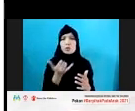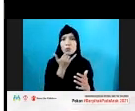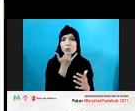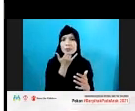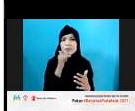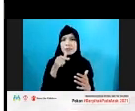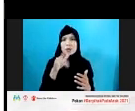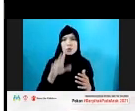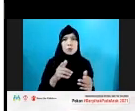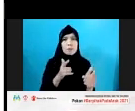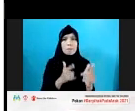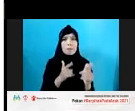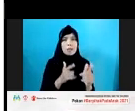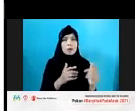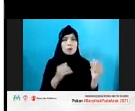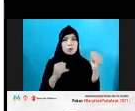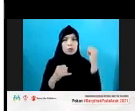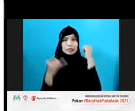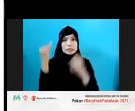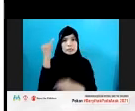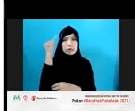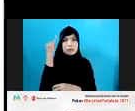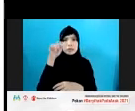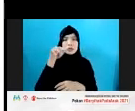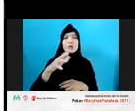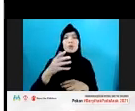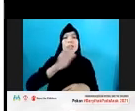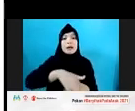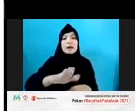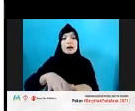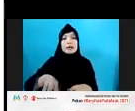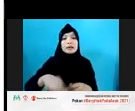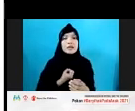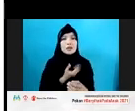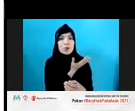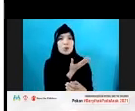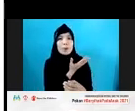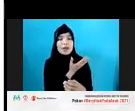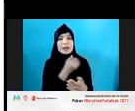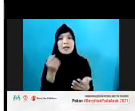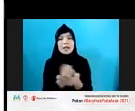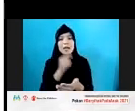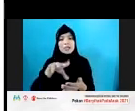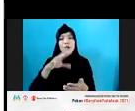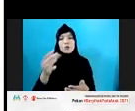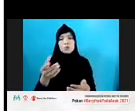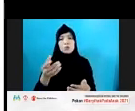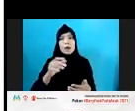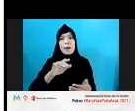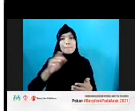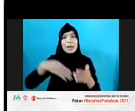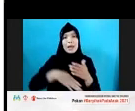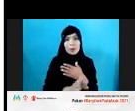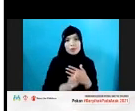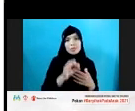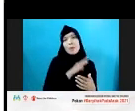kejahatan, dan anak-anak menjadi korban kekerasan dan eksploitasi dengan memanfaatkan teknologi. Jadi teknologi